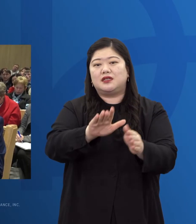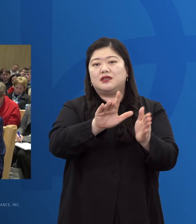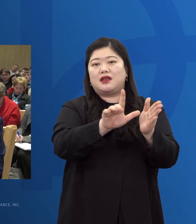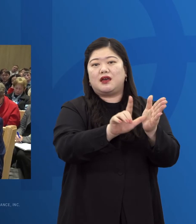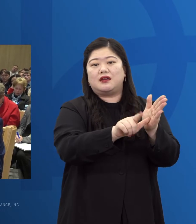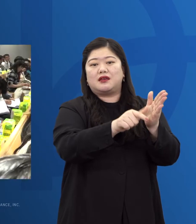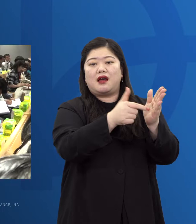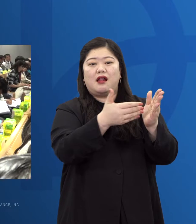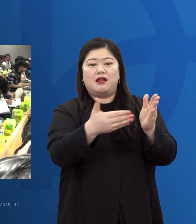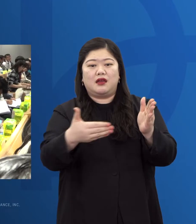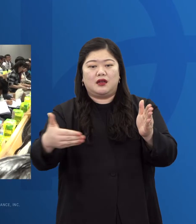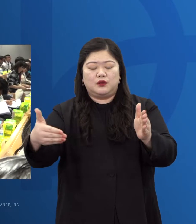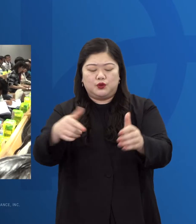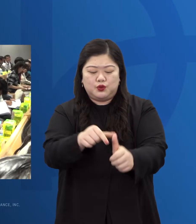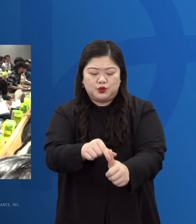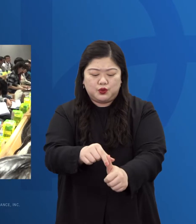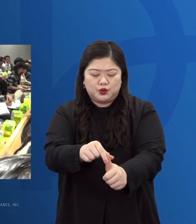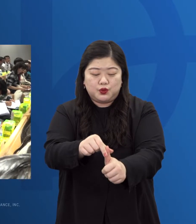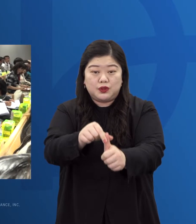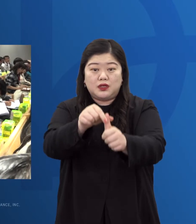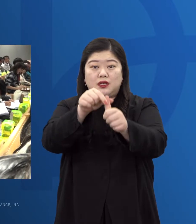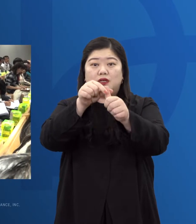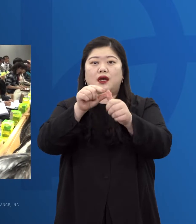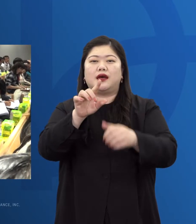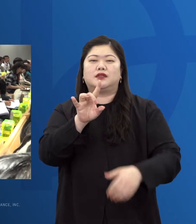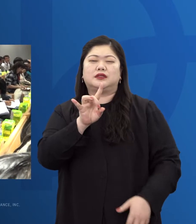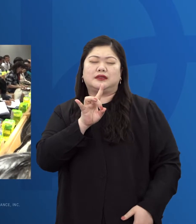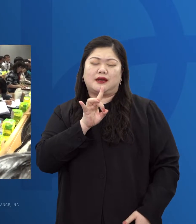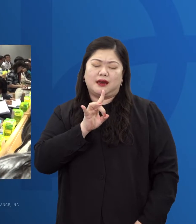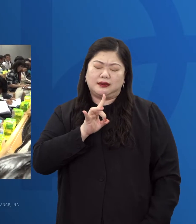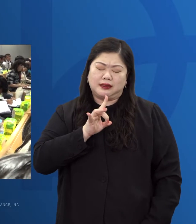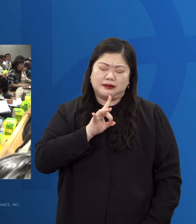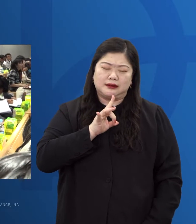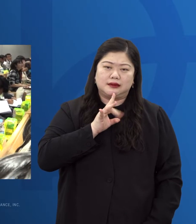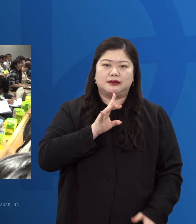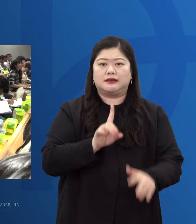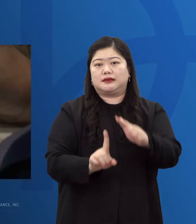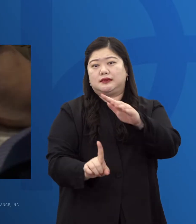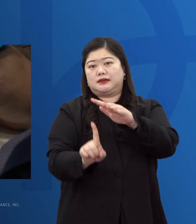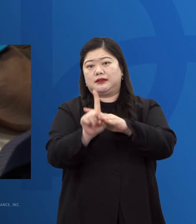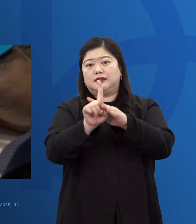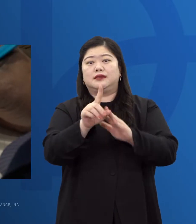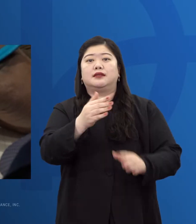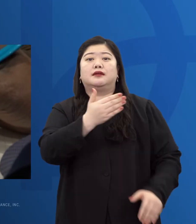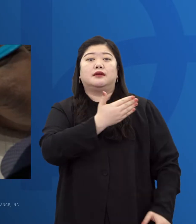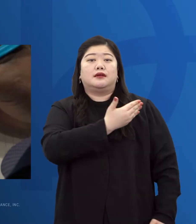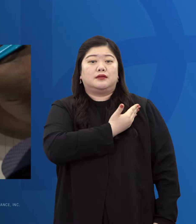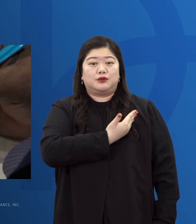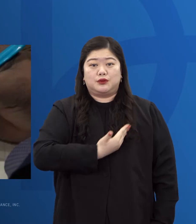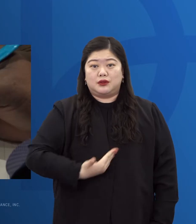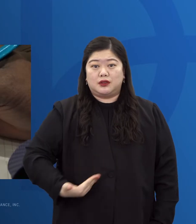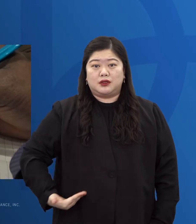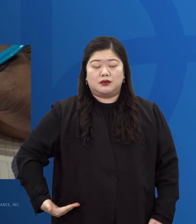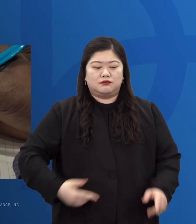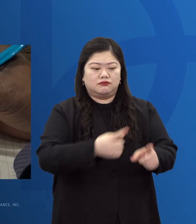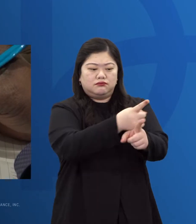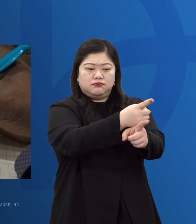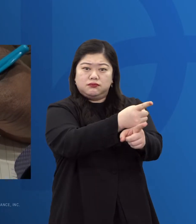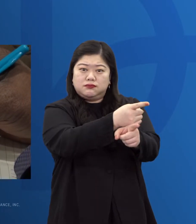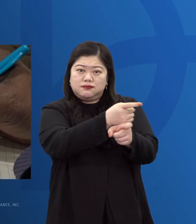시대 살릴 유일한 제자들 원수를